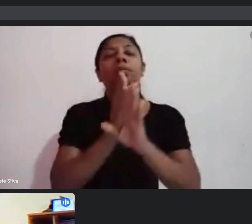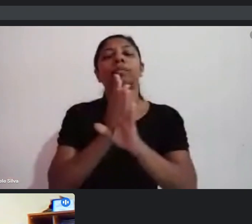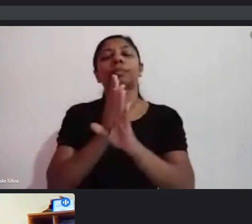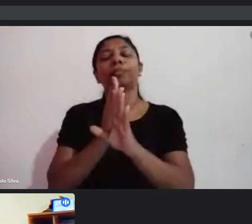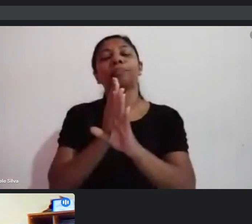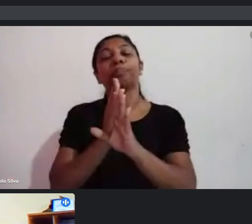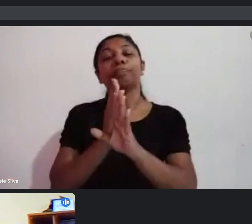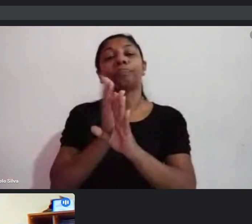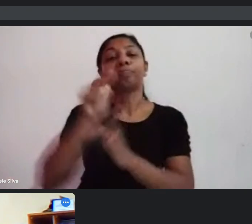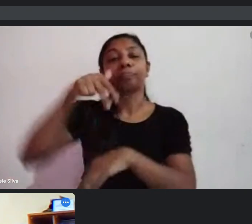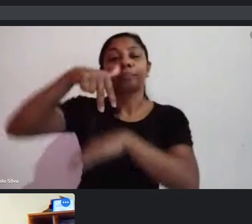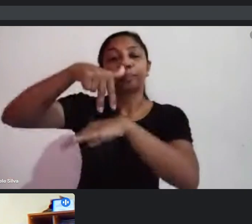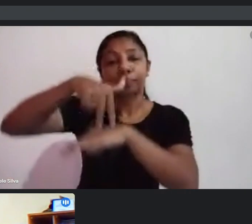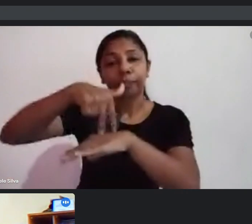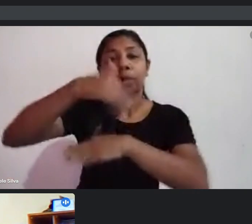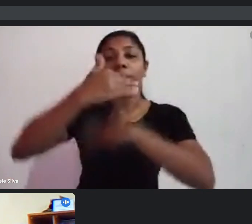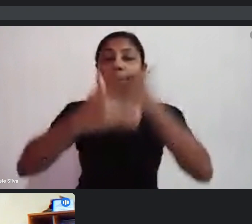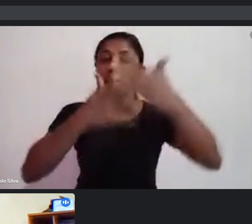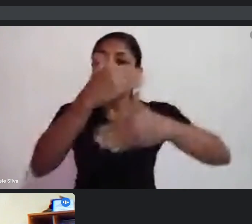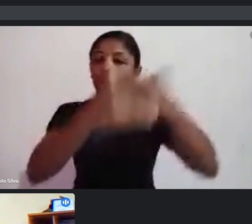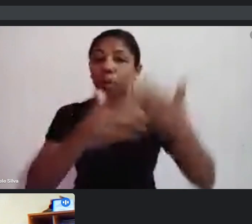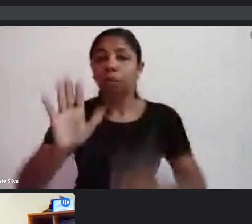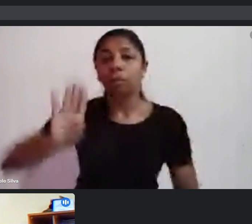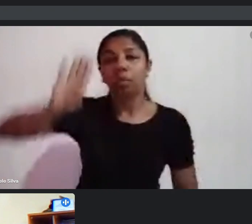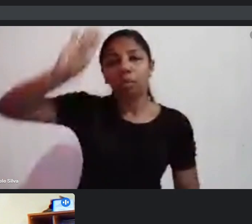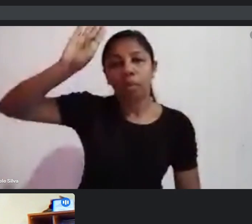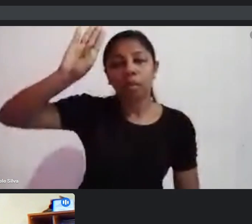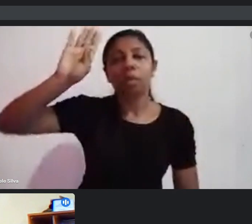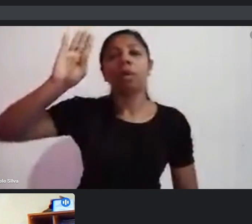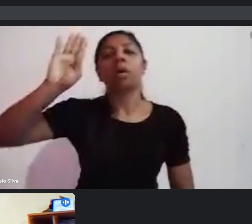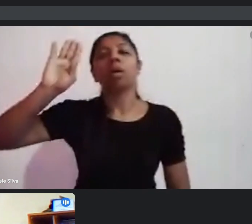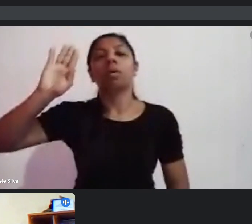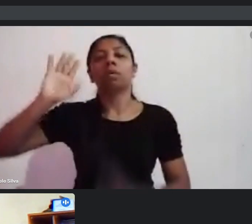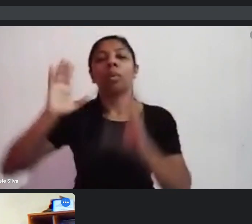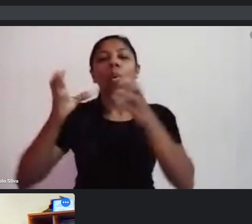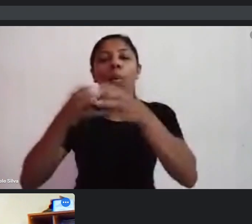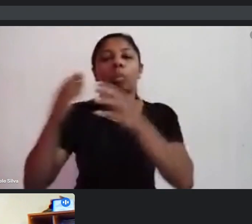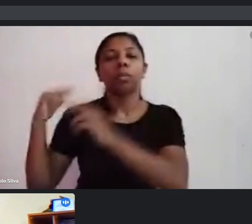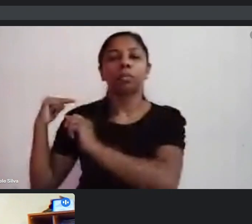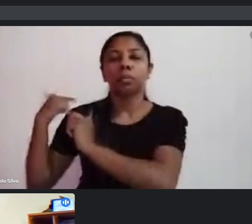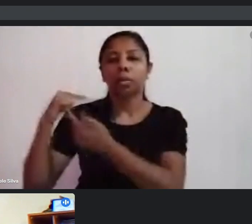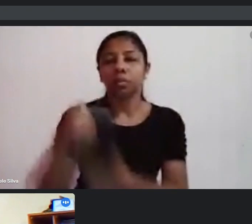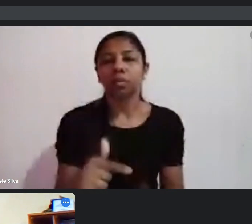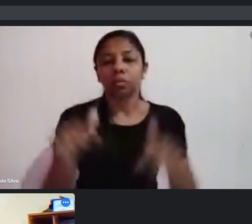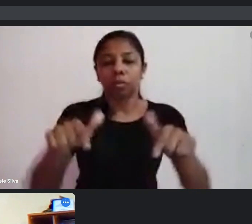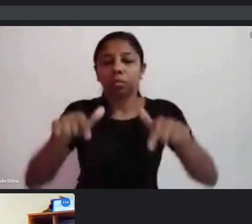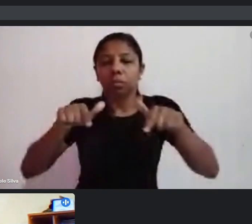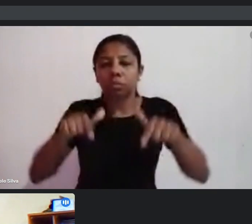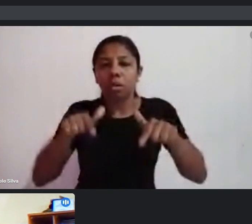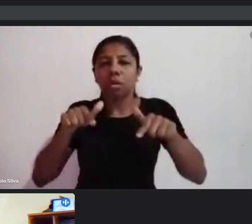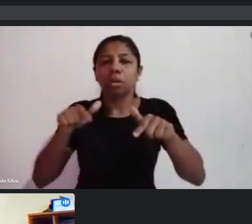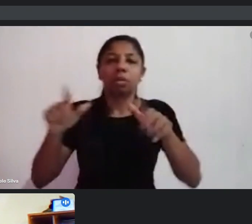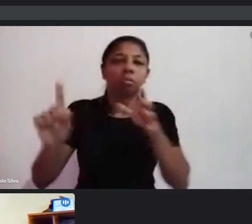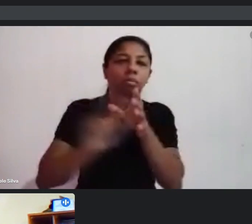autodeclaração dos corpos e comunidades tradicionais e também as declarações, os pertencimentos étnicos,